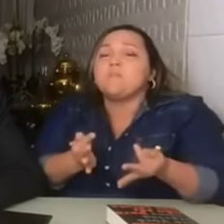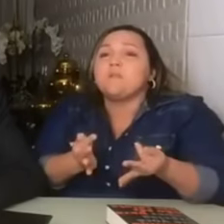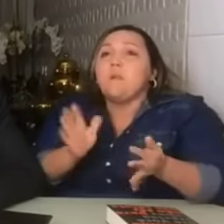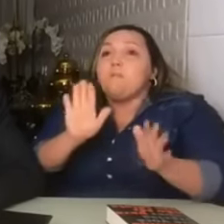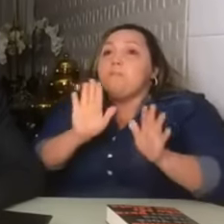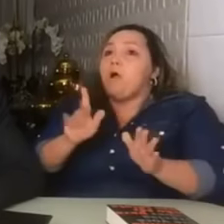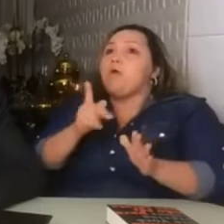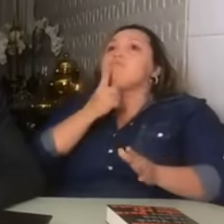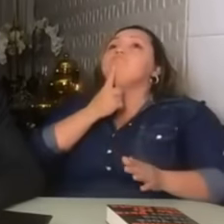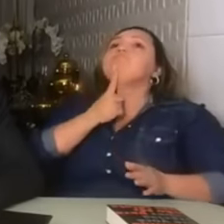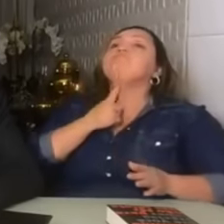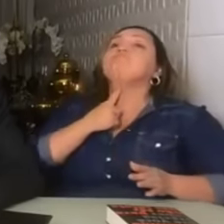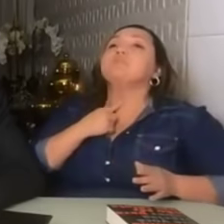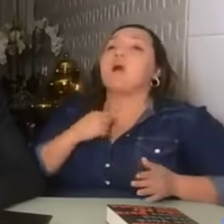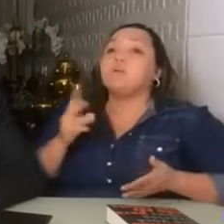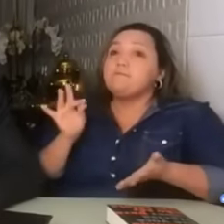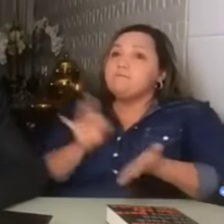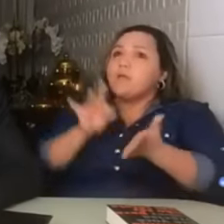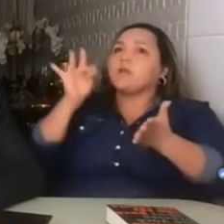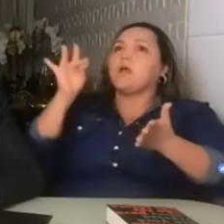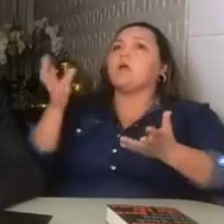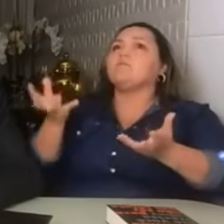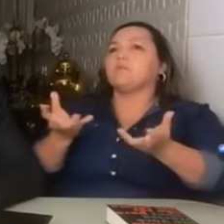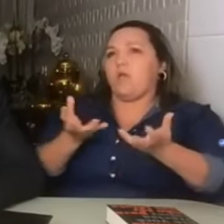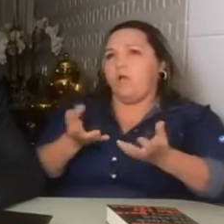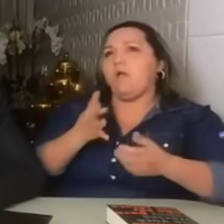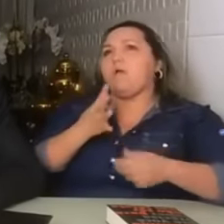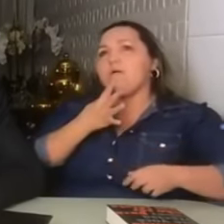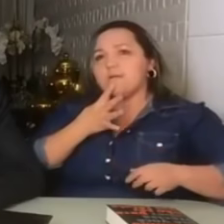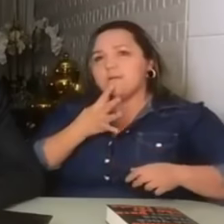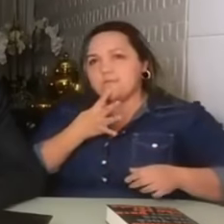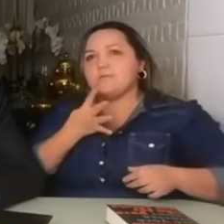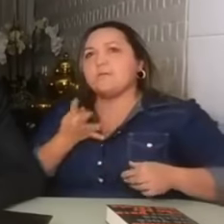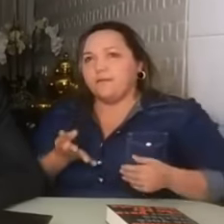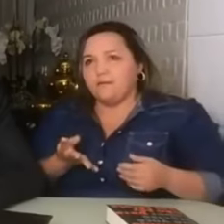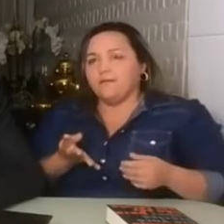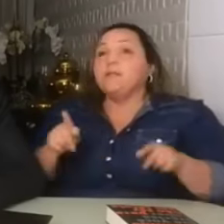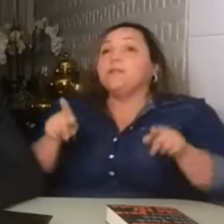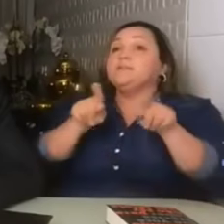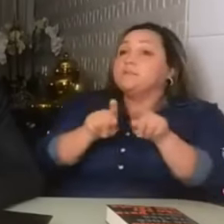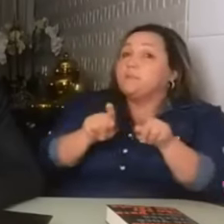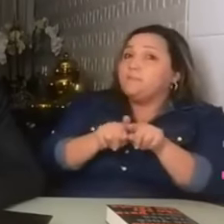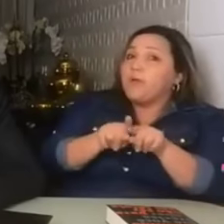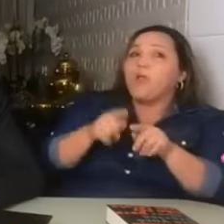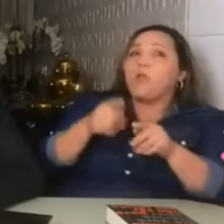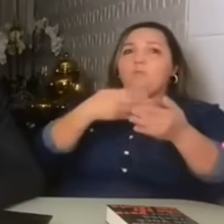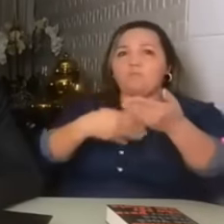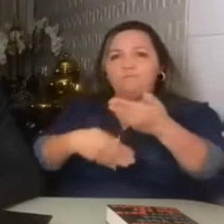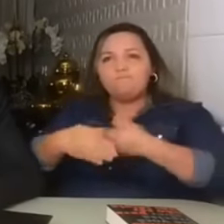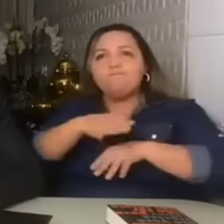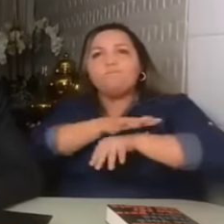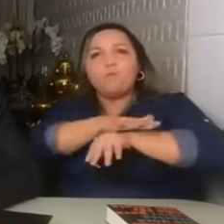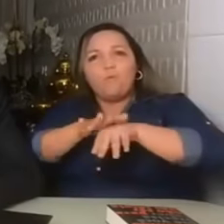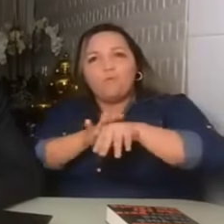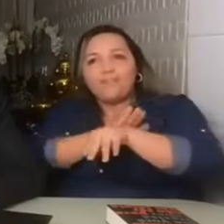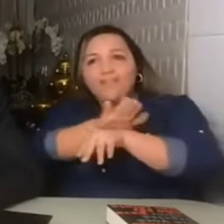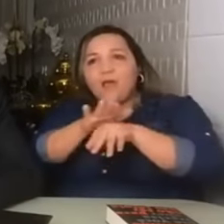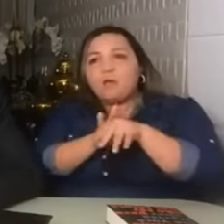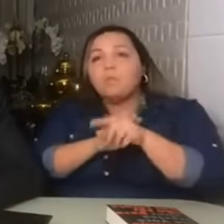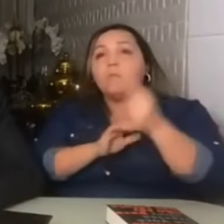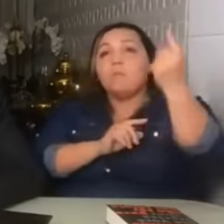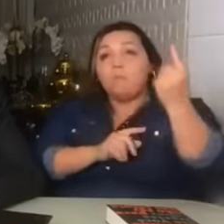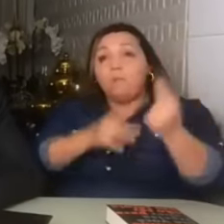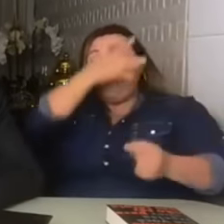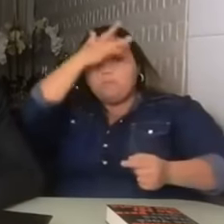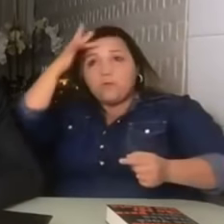de conhecer a verdade e de conversar com alguém que realmente os tratava